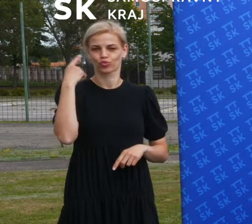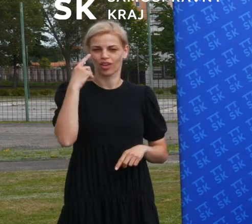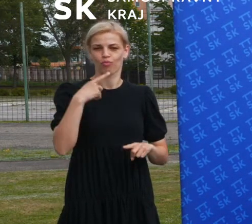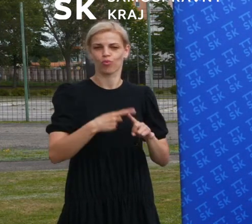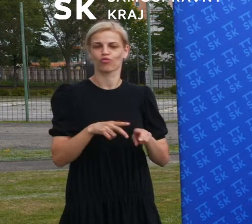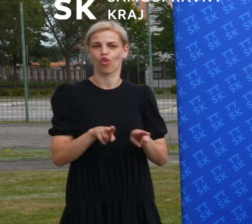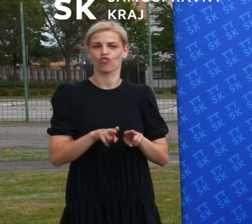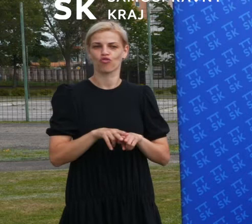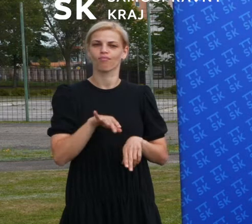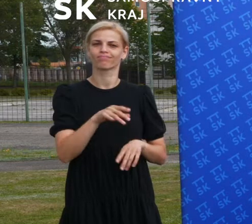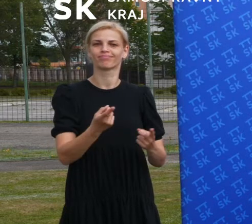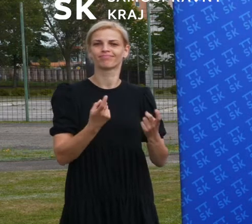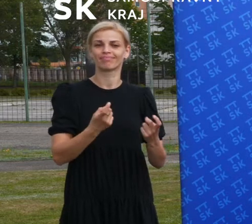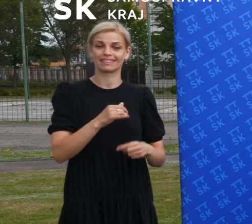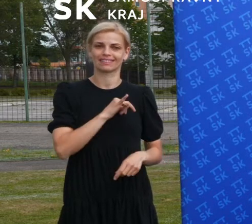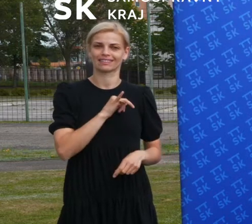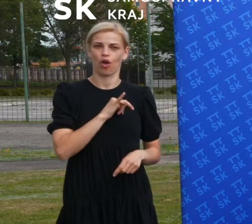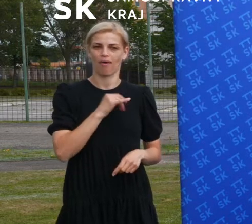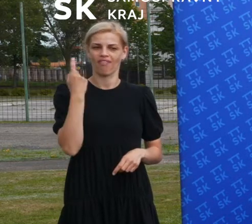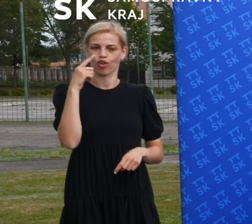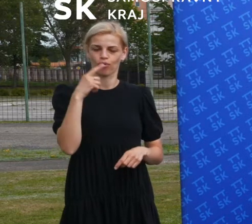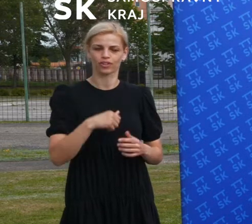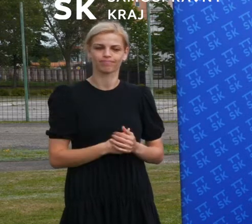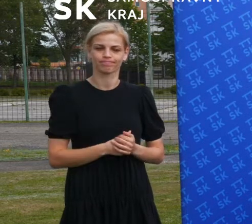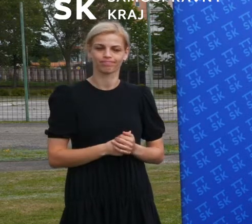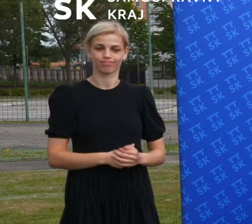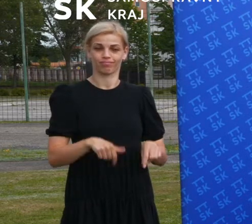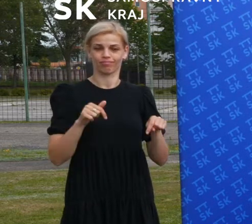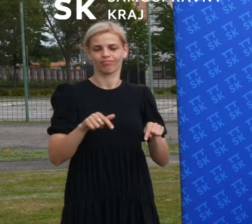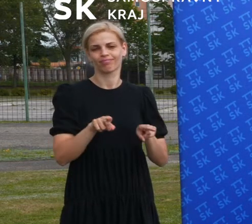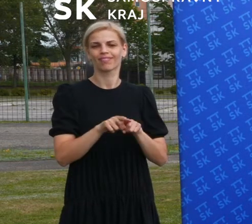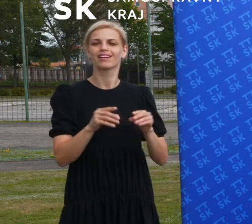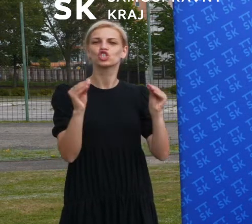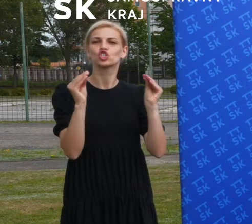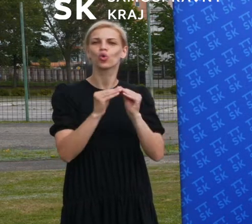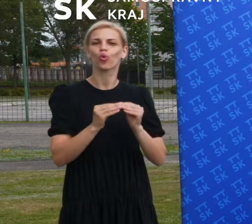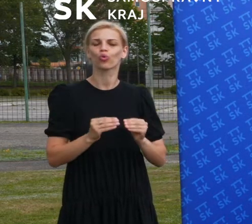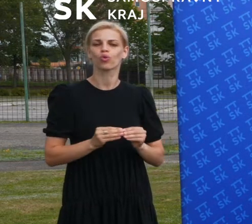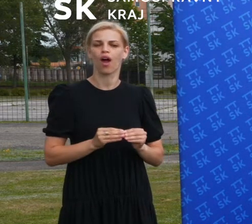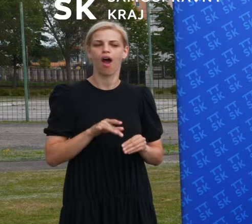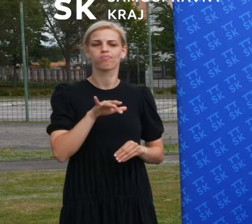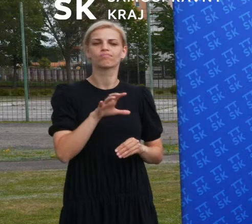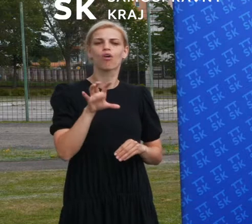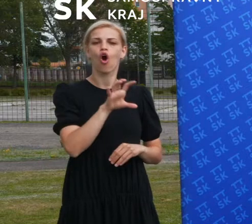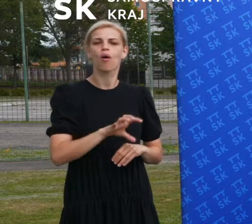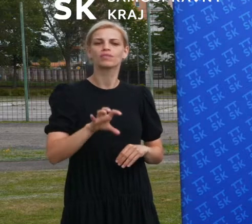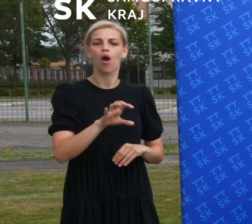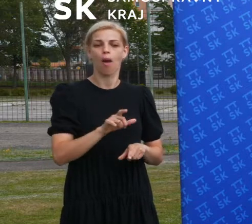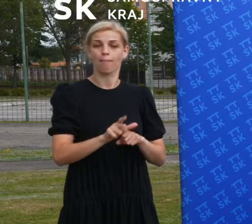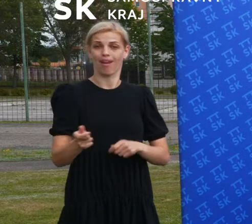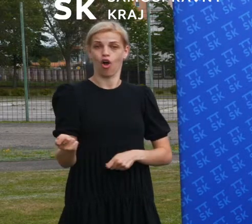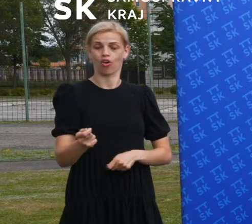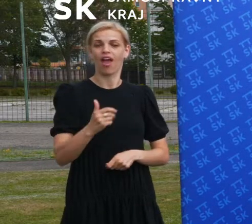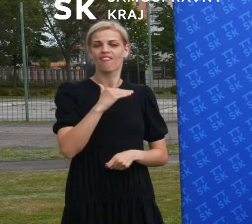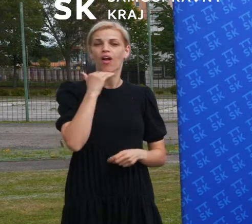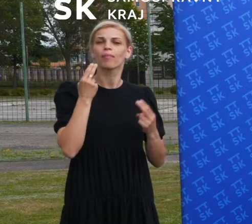tu vznikla infraštruktúra, ktorá obsahuje teda, a samozrejme pre hokej dôležitý